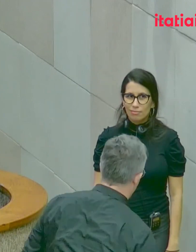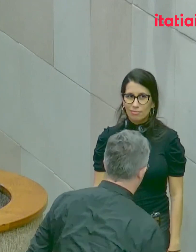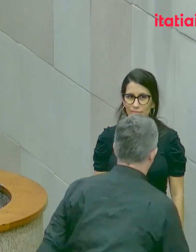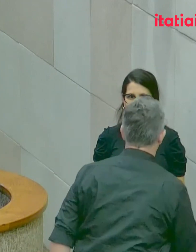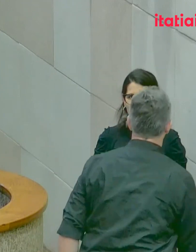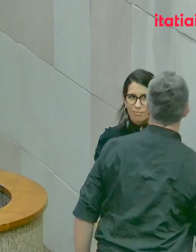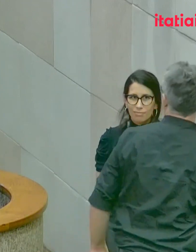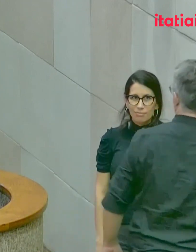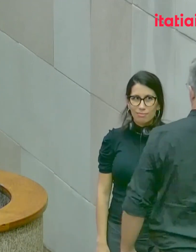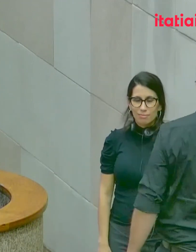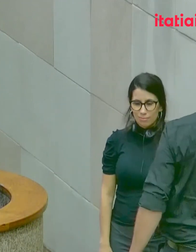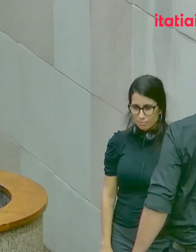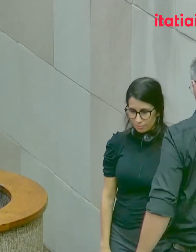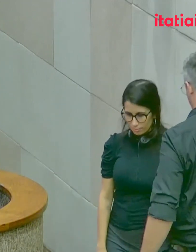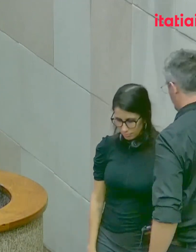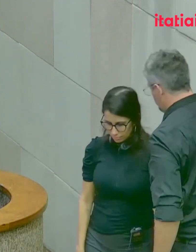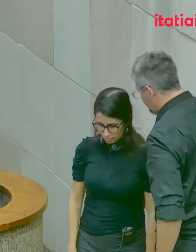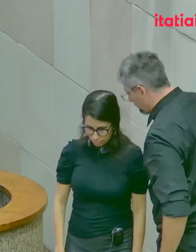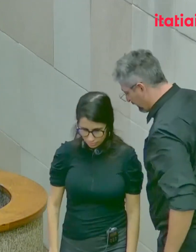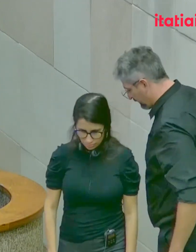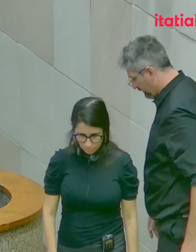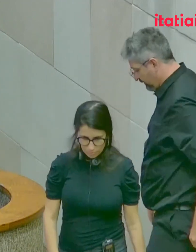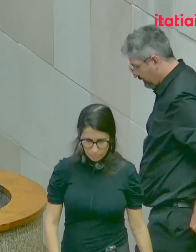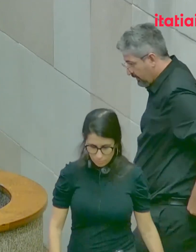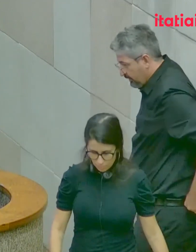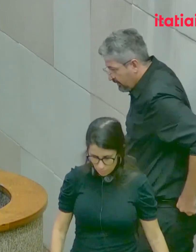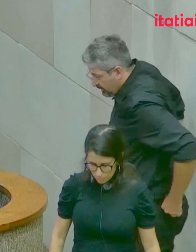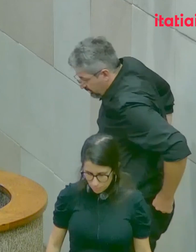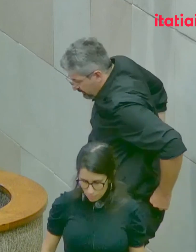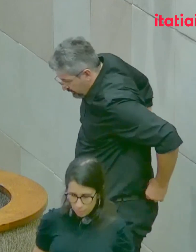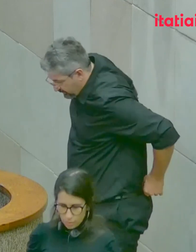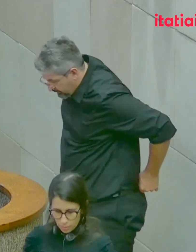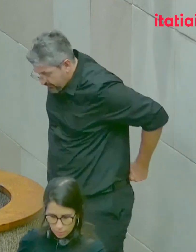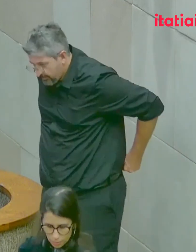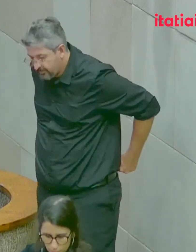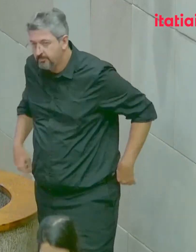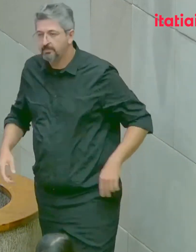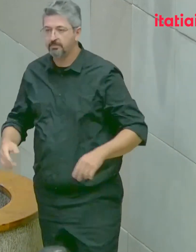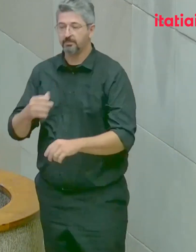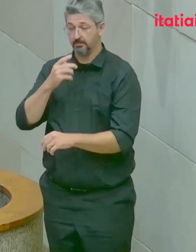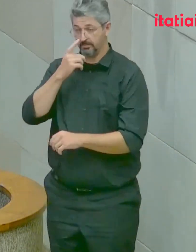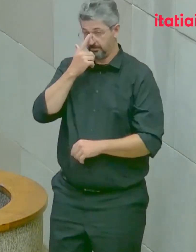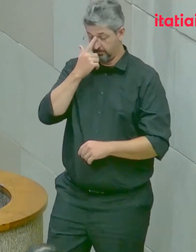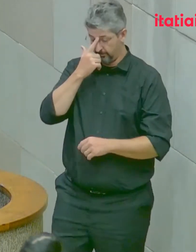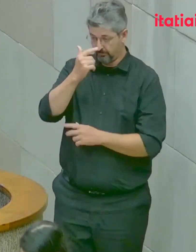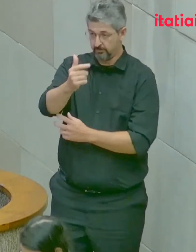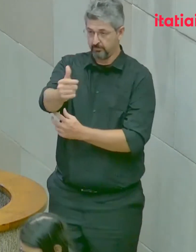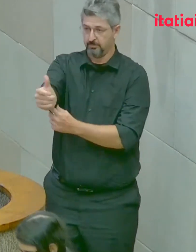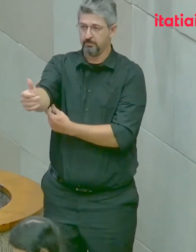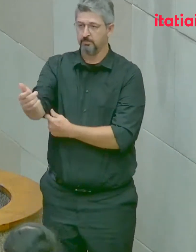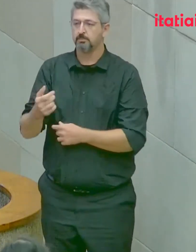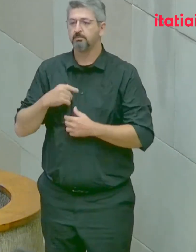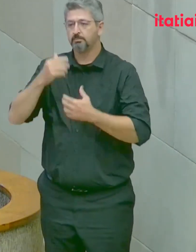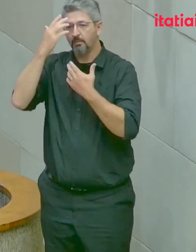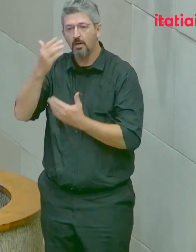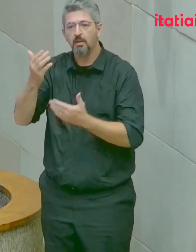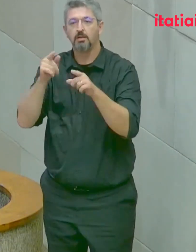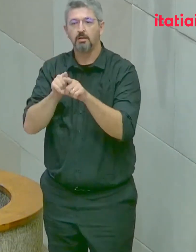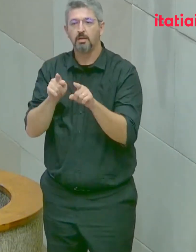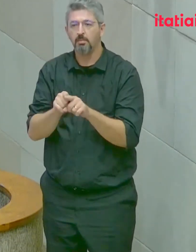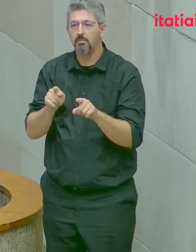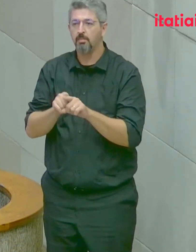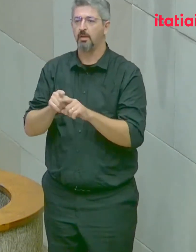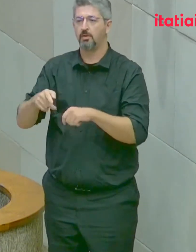Claro que agradeço a todos os países que constituem, fazem nascer com suas mãos, suas mentes, seus